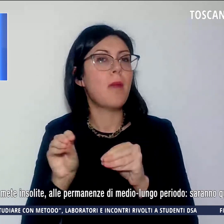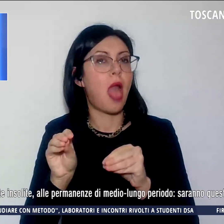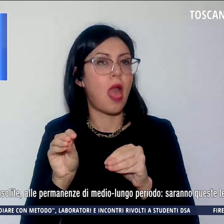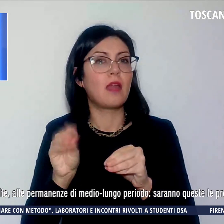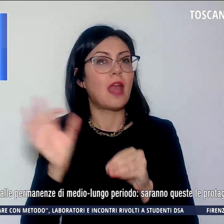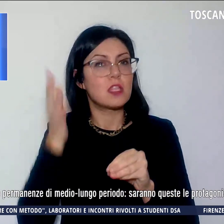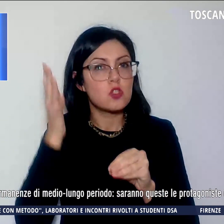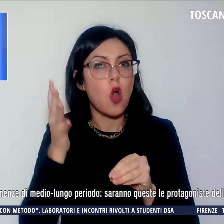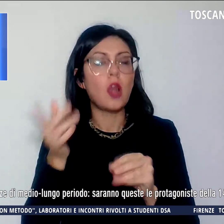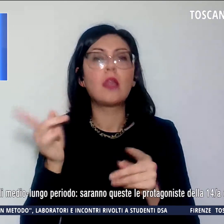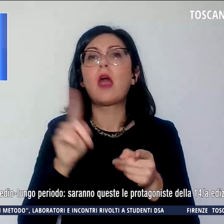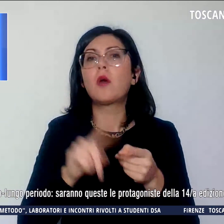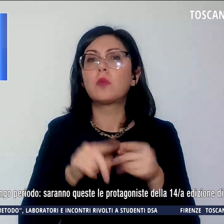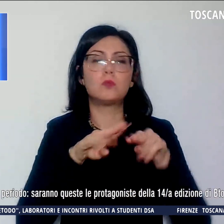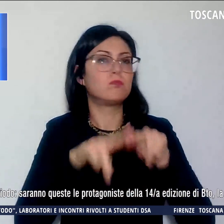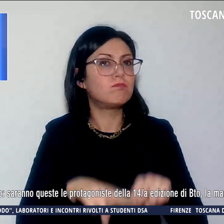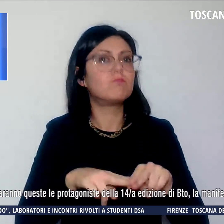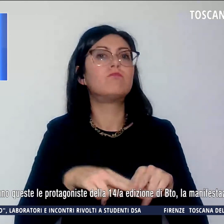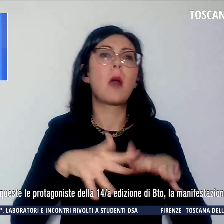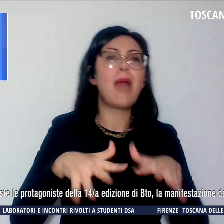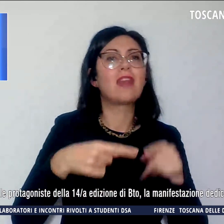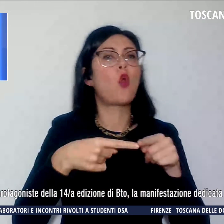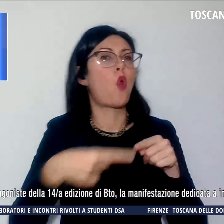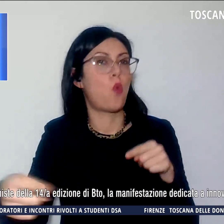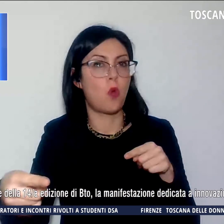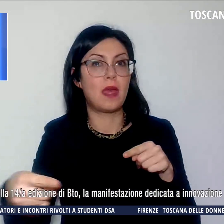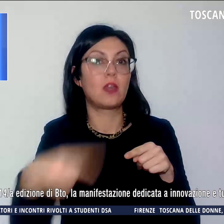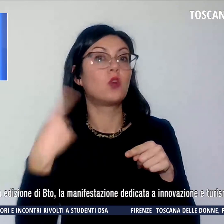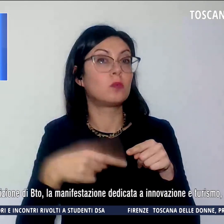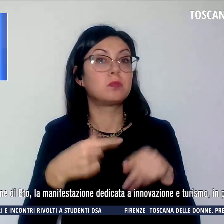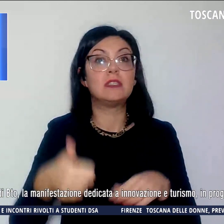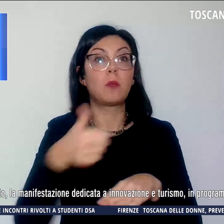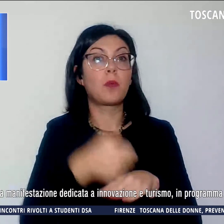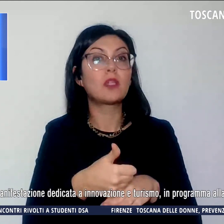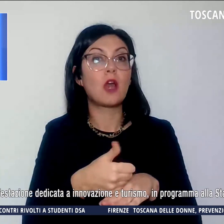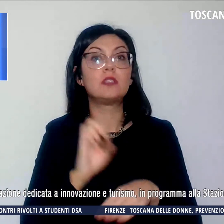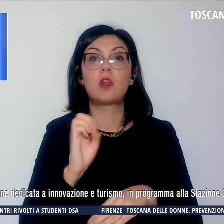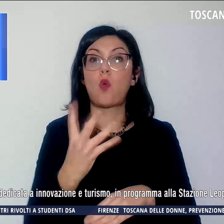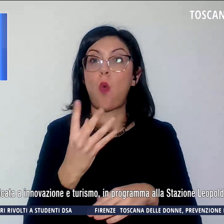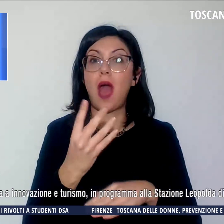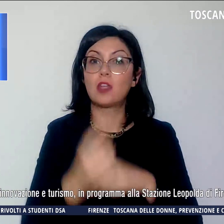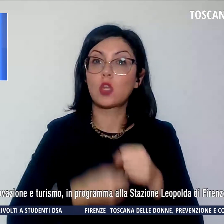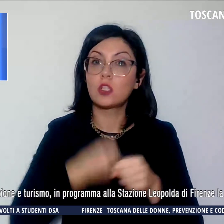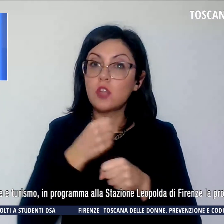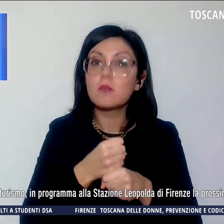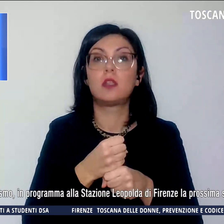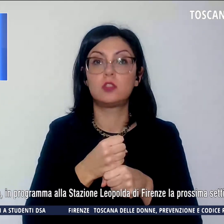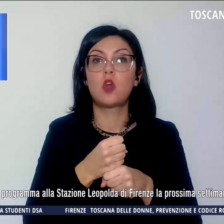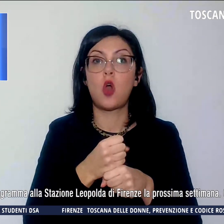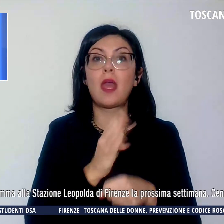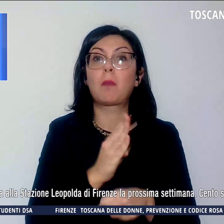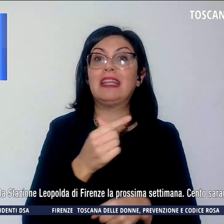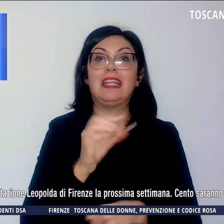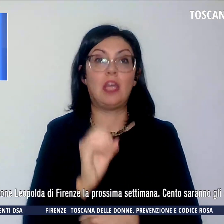lungo periodo. Saranno queste le protagoniste della quattordicesima edizione di BTO, la